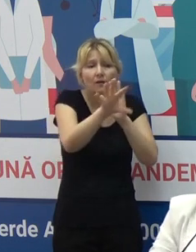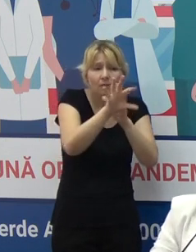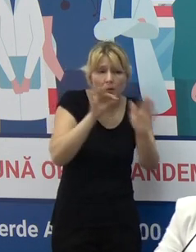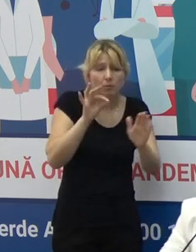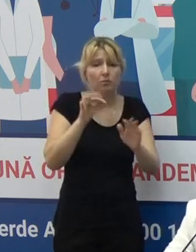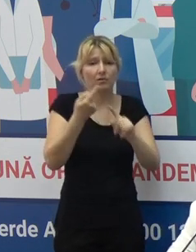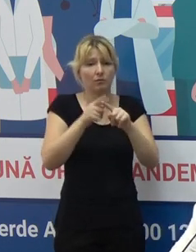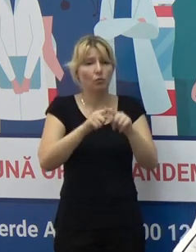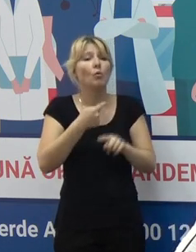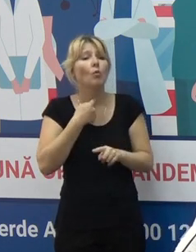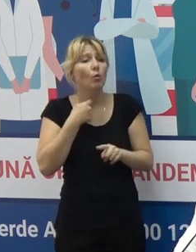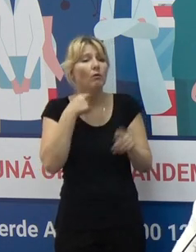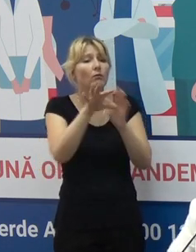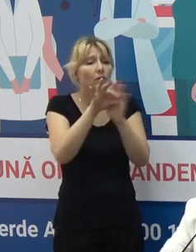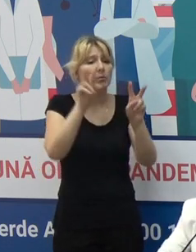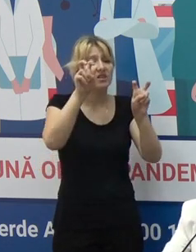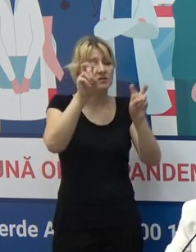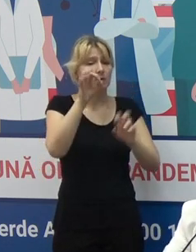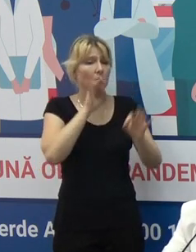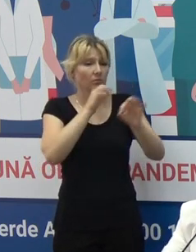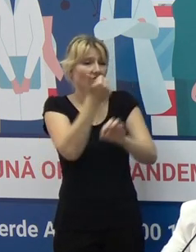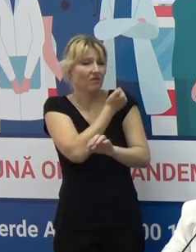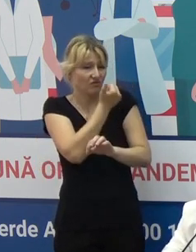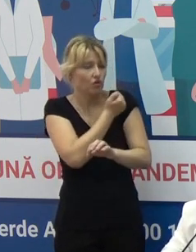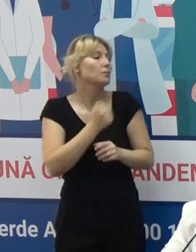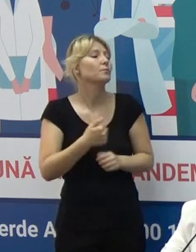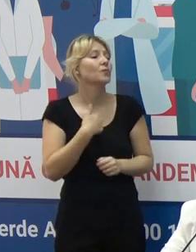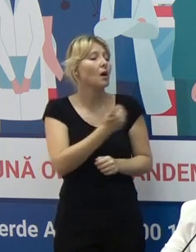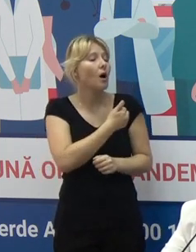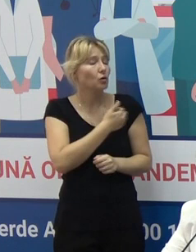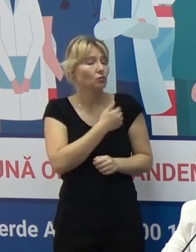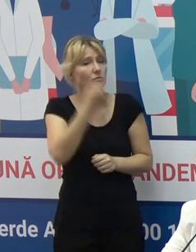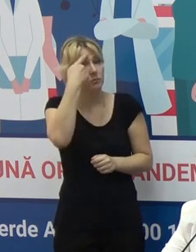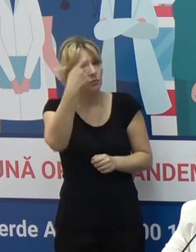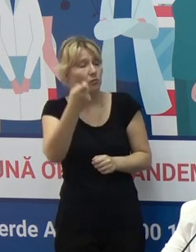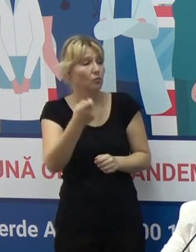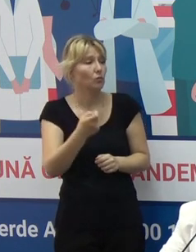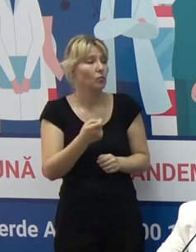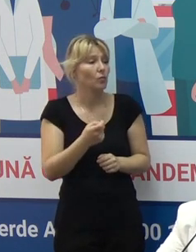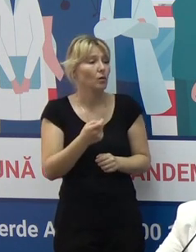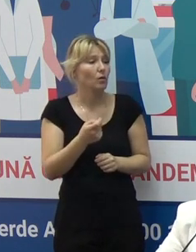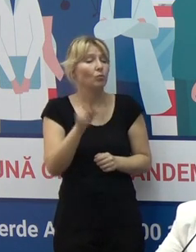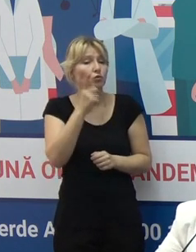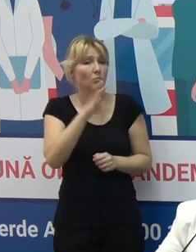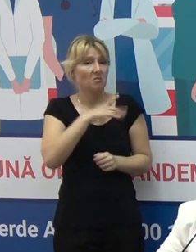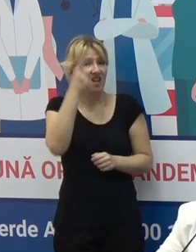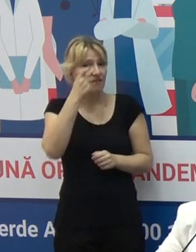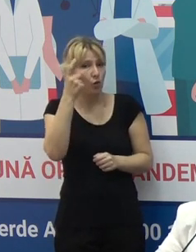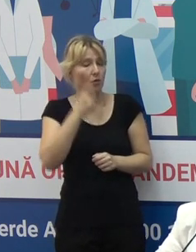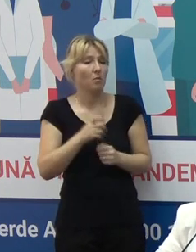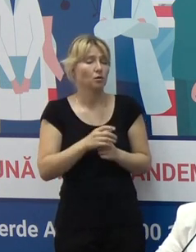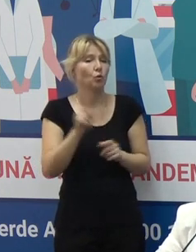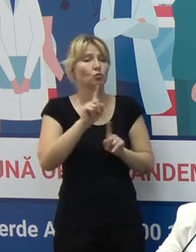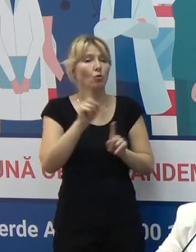dreptul la această alegere. Menționăm încă o dată, dar o informație a fost foarte titlar difuzată, că toate vaccinurile